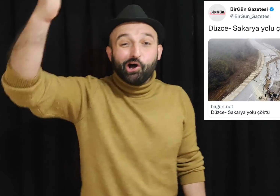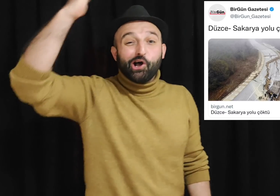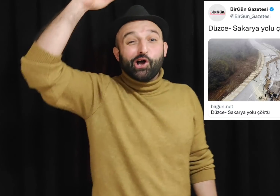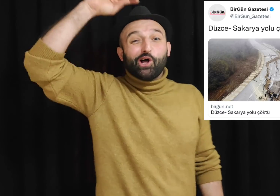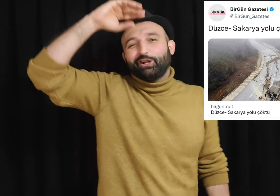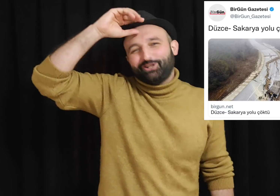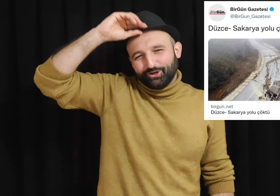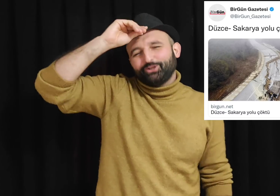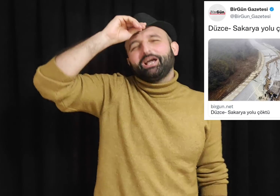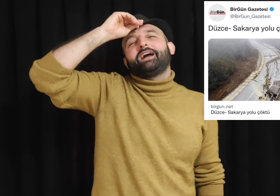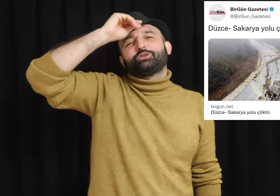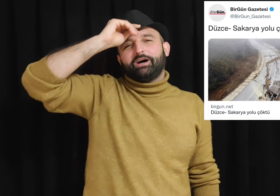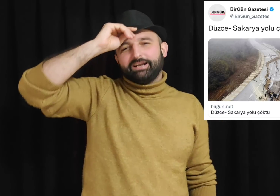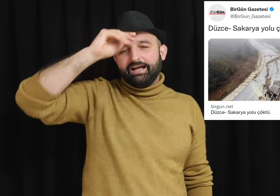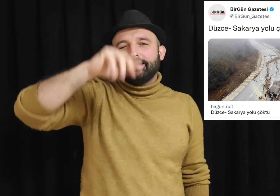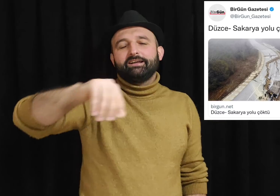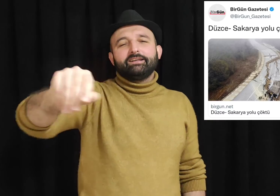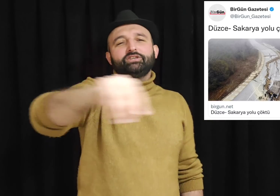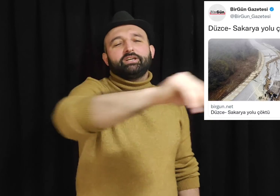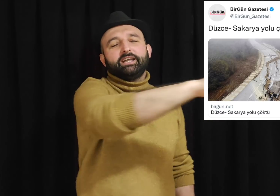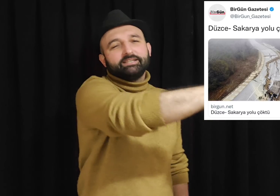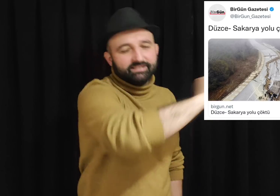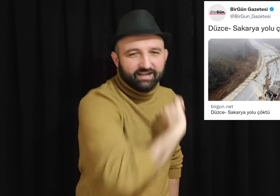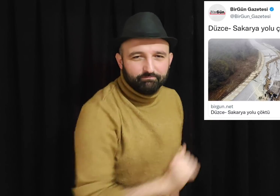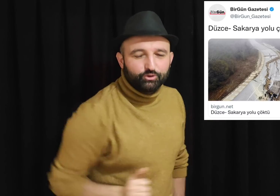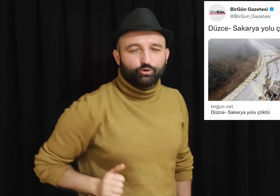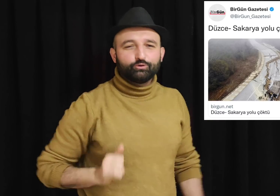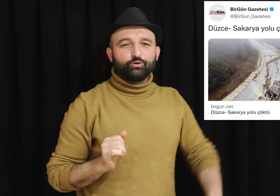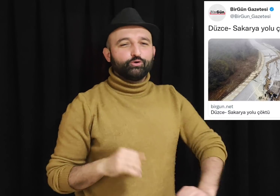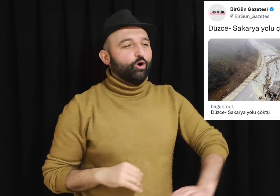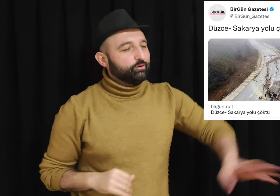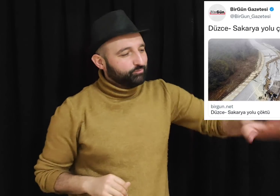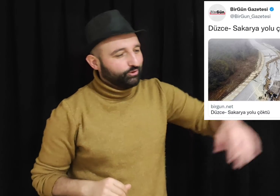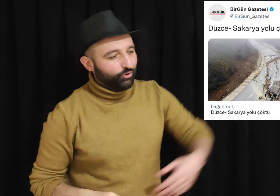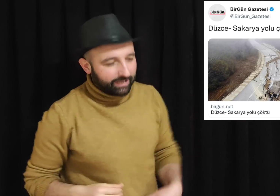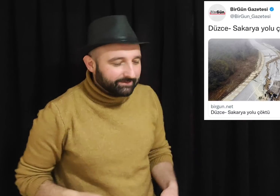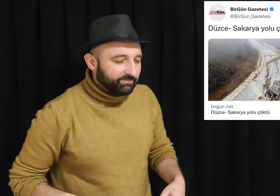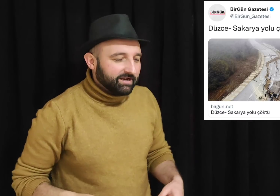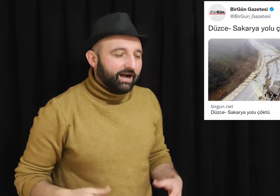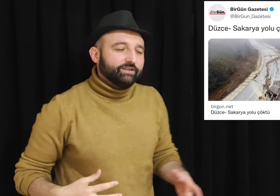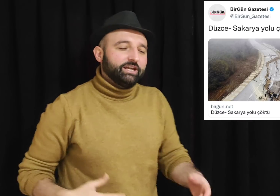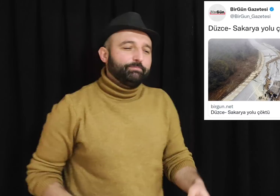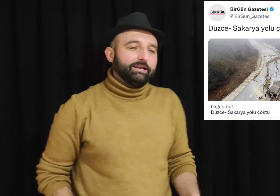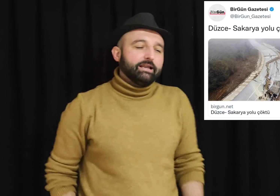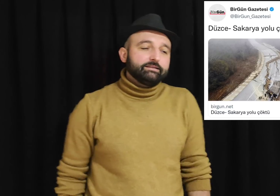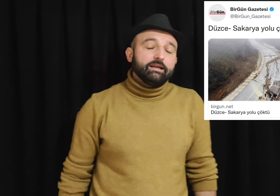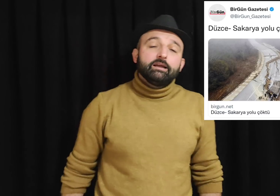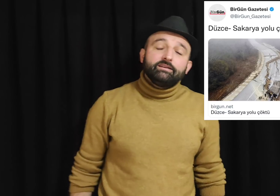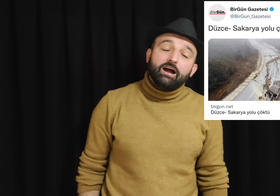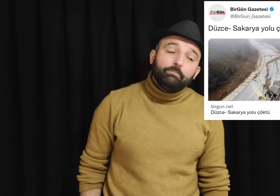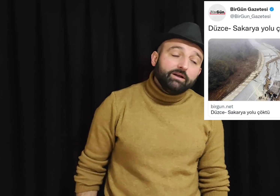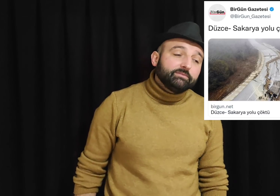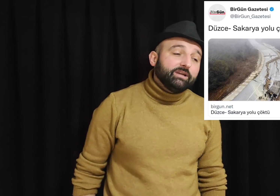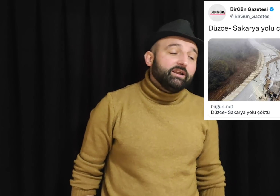diyordu ya Erdoğan. Heh işte reis'in yapmış olduğu yol bu diyorlar. AKP'liler de ne yapalım yani